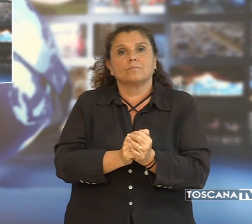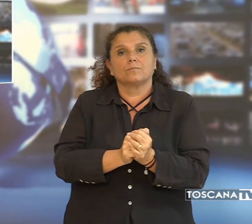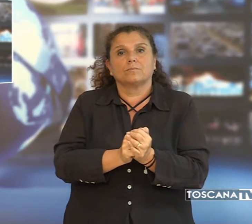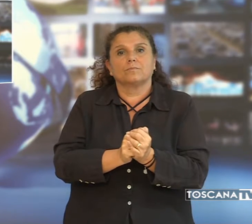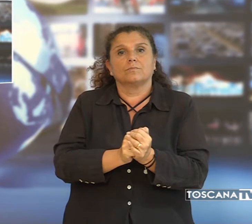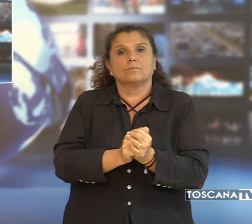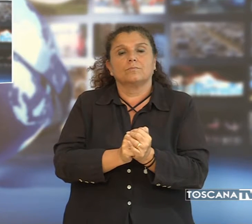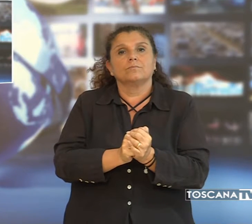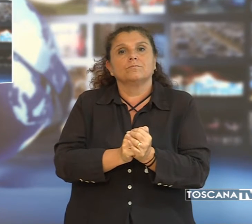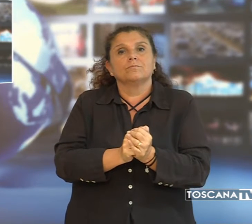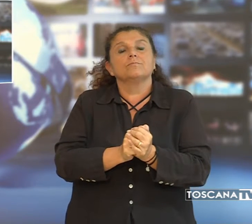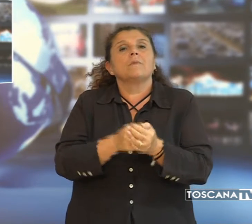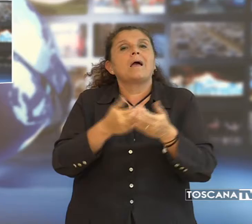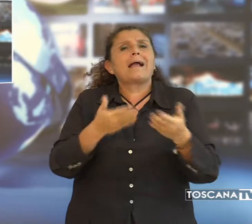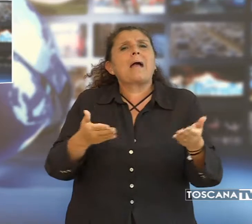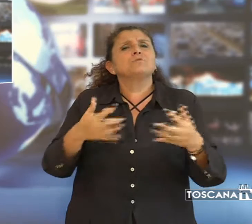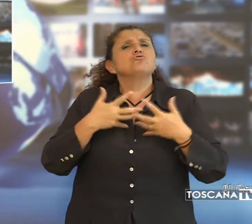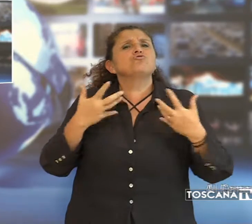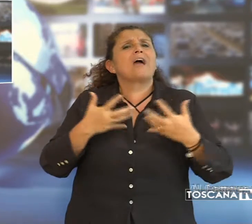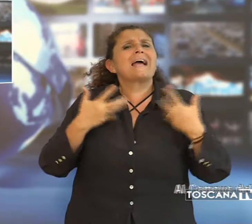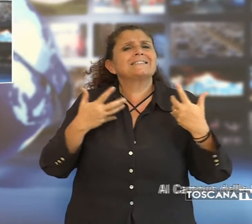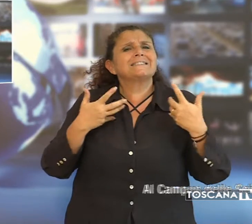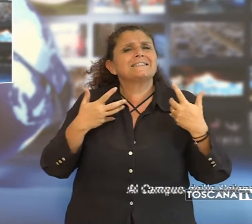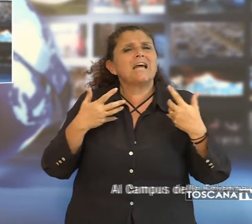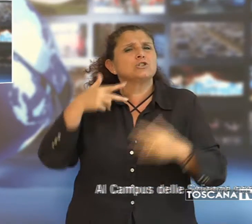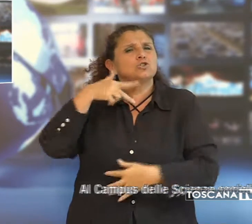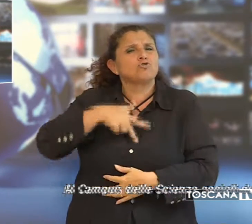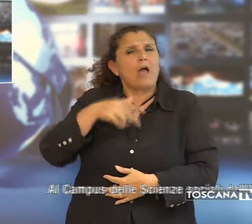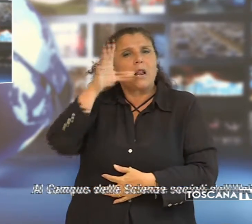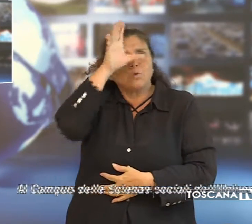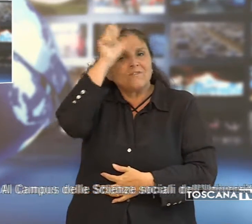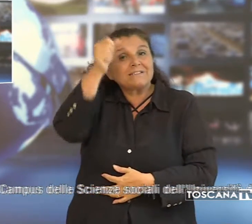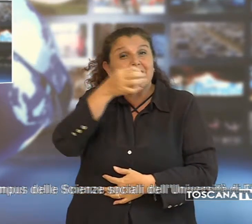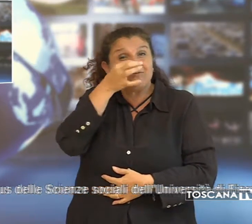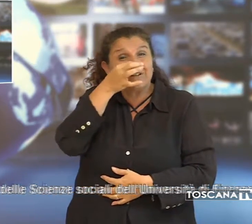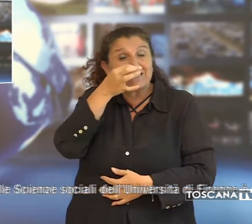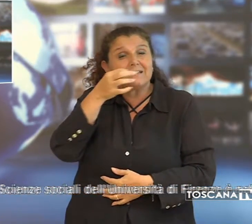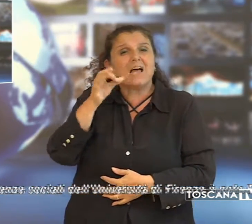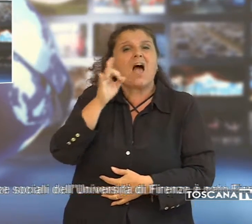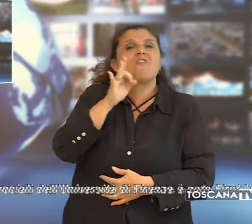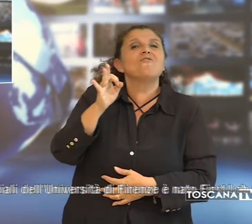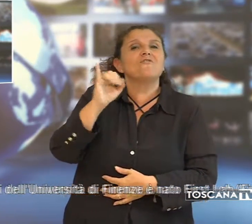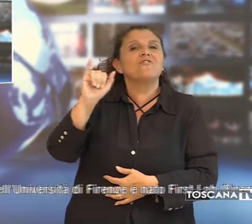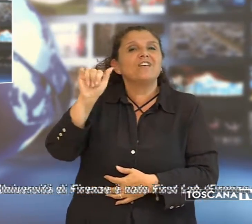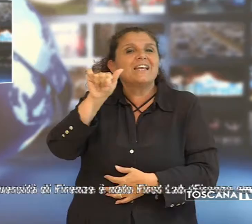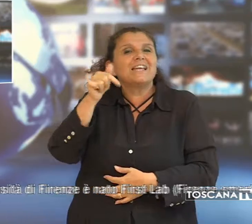Al campus delle scienze e sociali dell'Università di Firenze è nato First Lab,